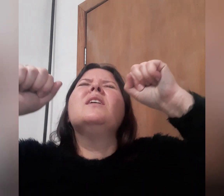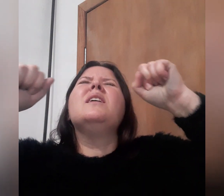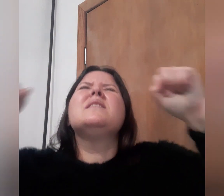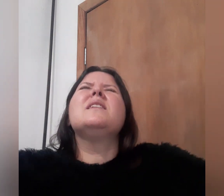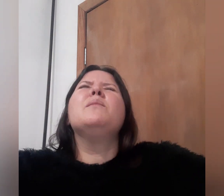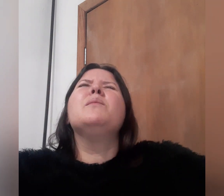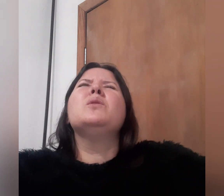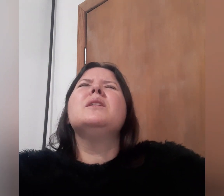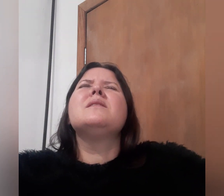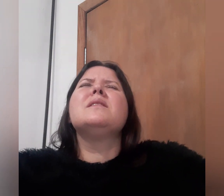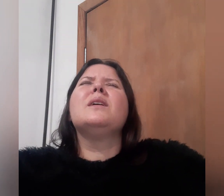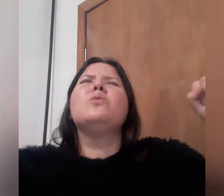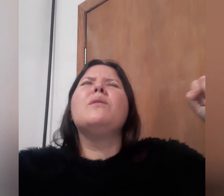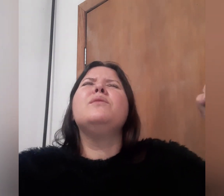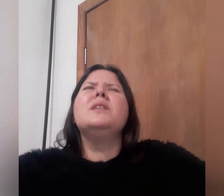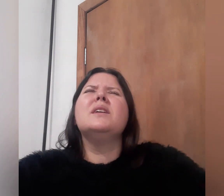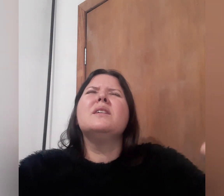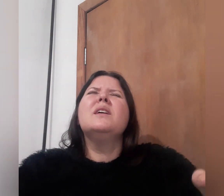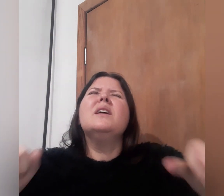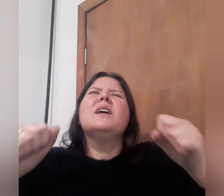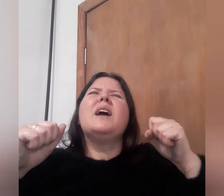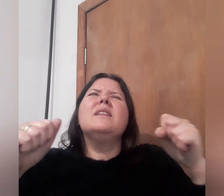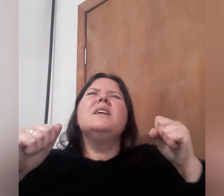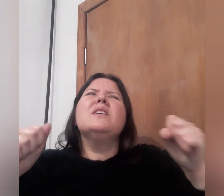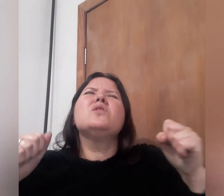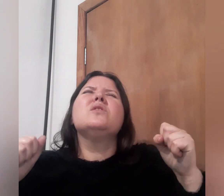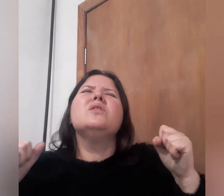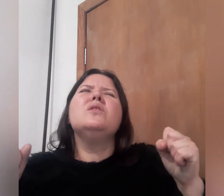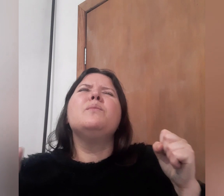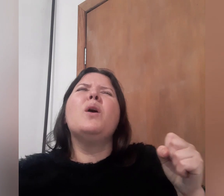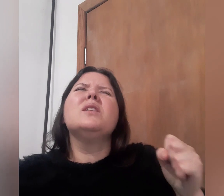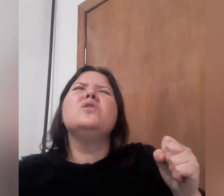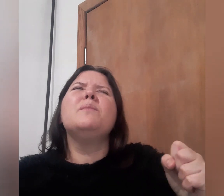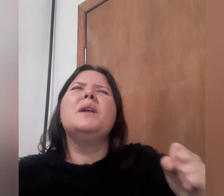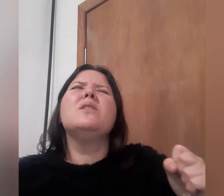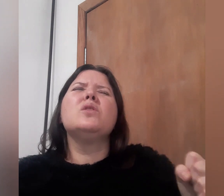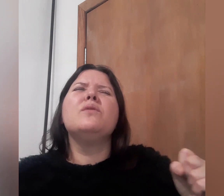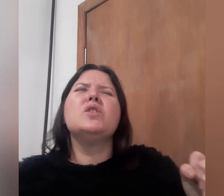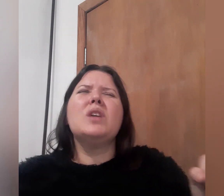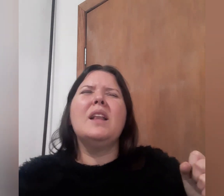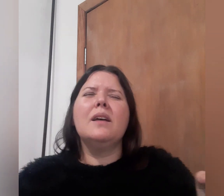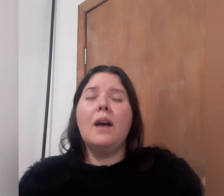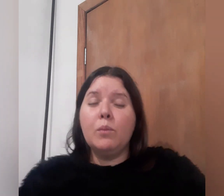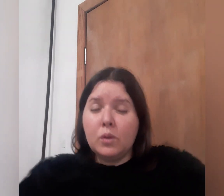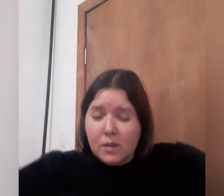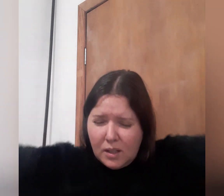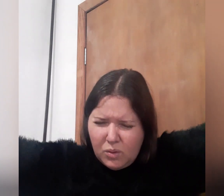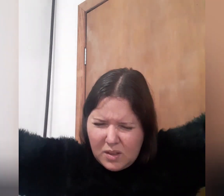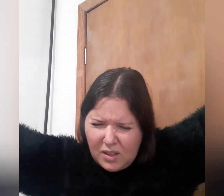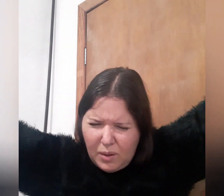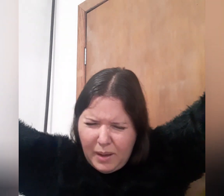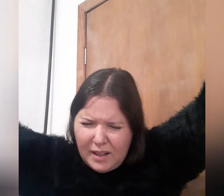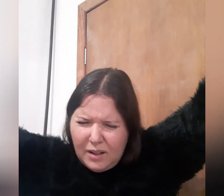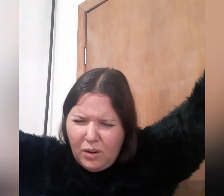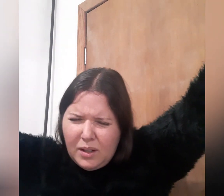receba bonança na Tua vida. Cadeias de portas de emprego estão fechadas há muitos anos, seja aberta agora.